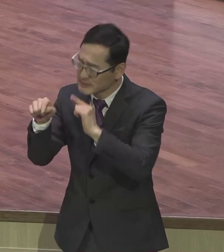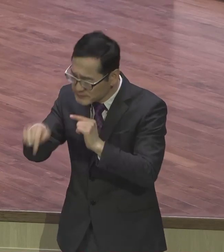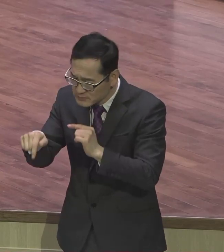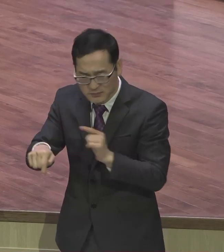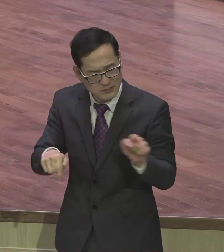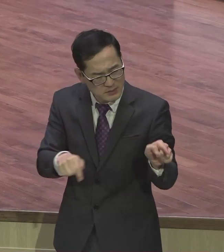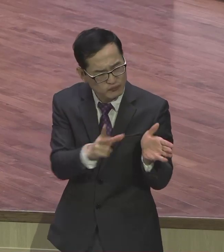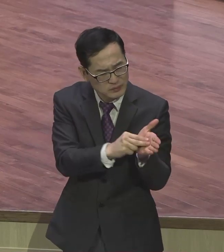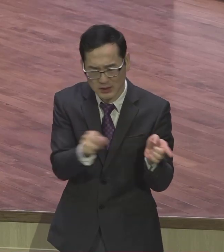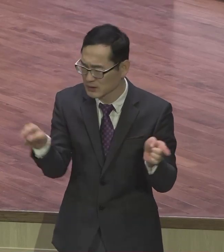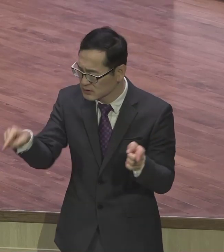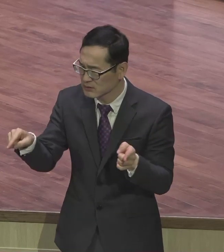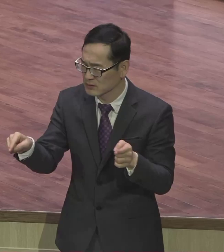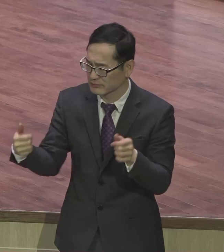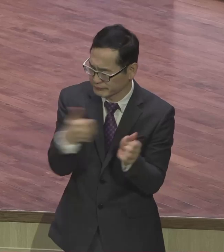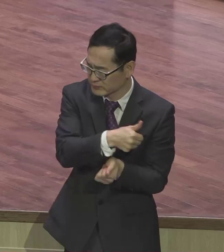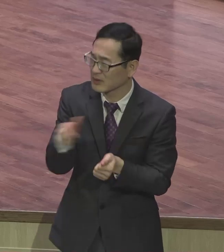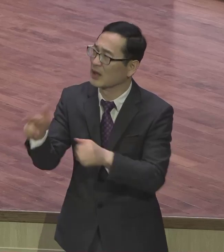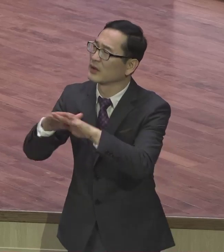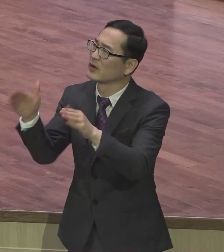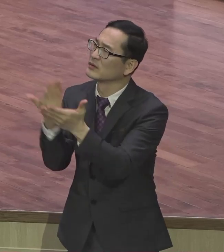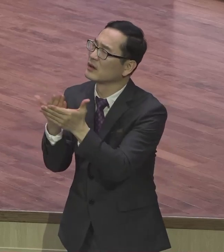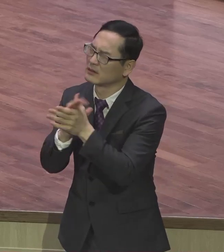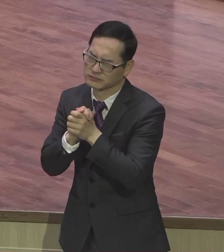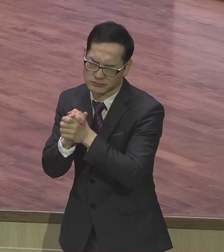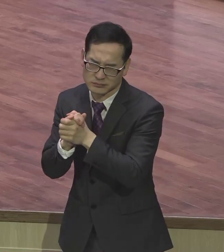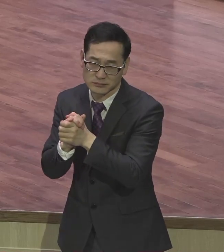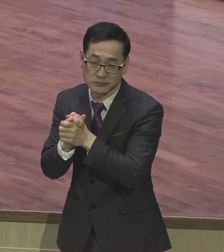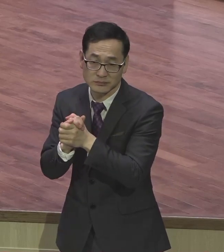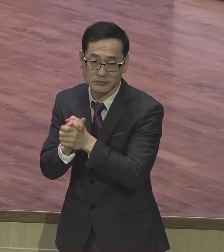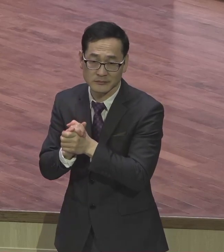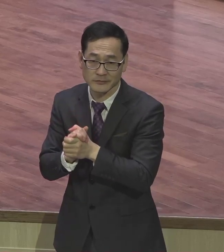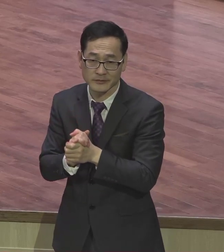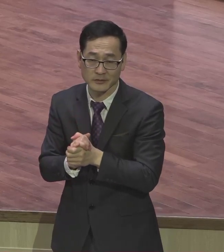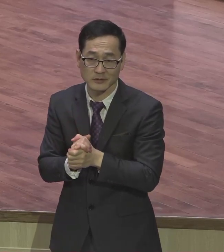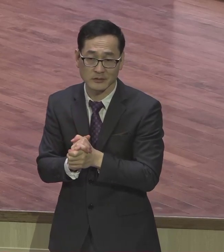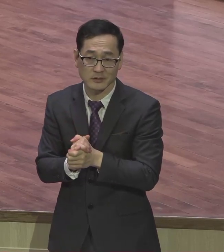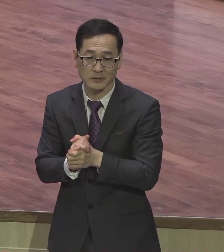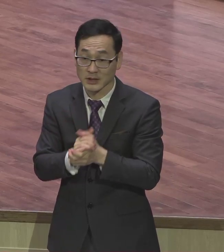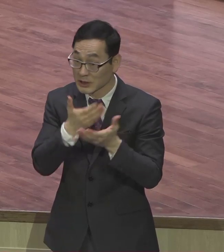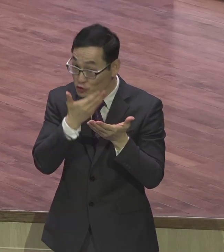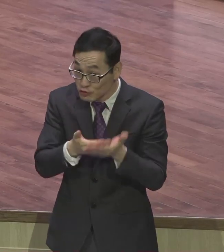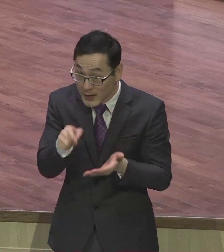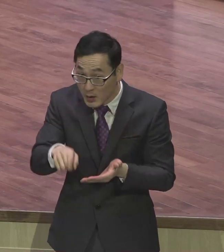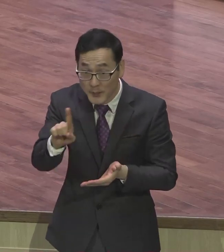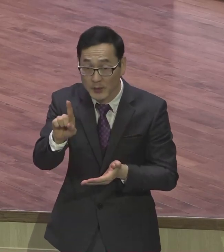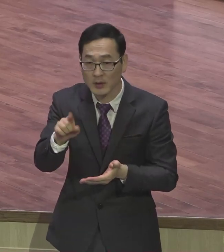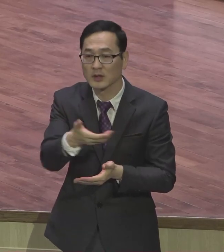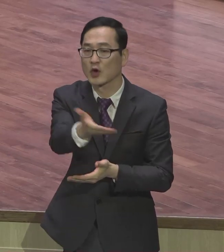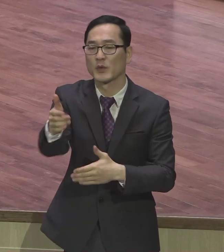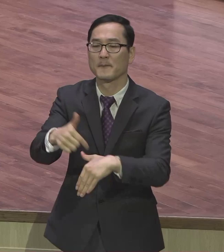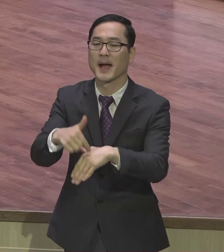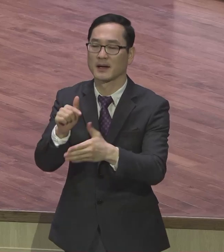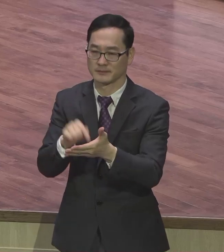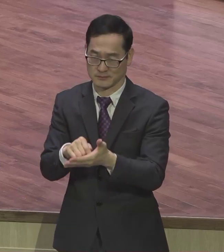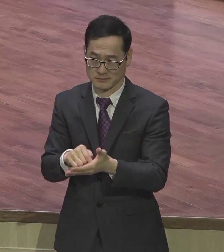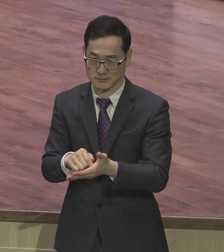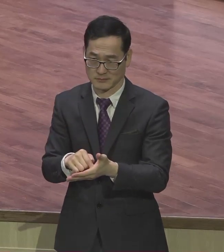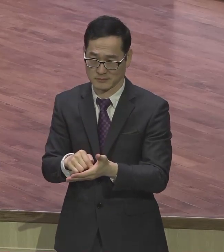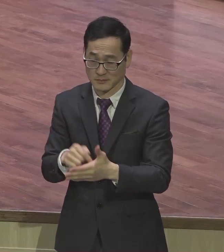중요한 건 여러분의 생각이 가장 중요한 건 여러분의 마음이에요 이걸 어떻게 통제합니까 내가 내 마음을 통제할